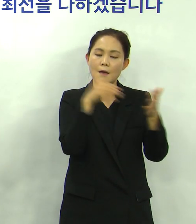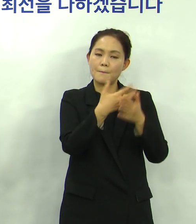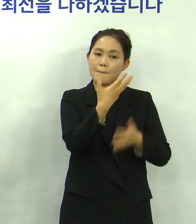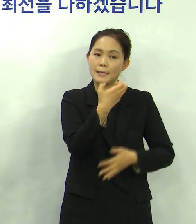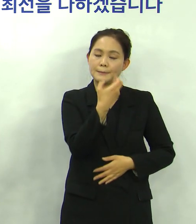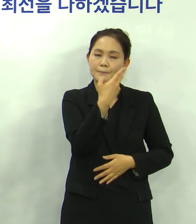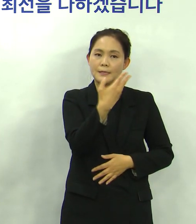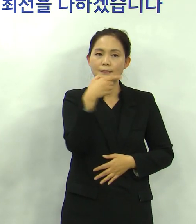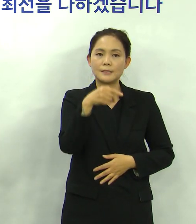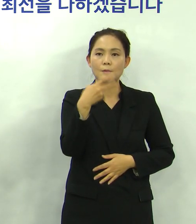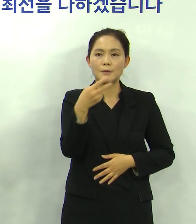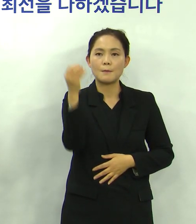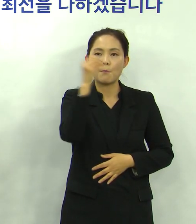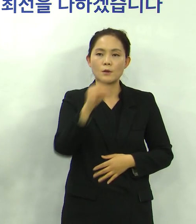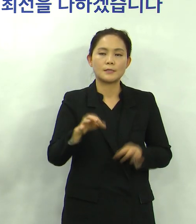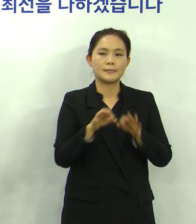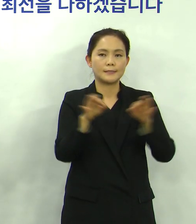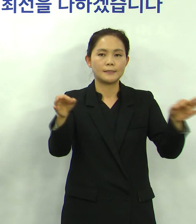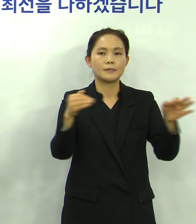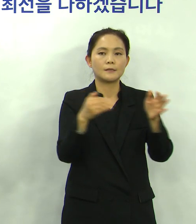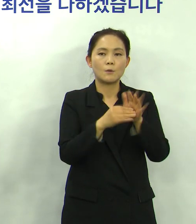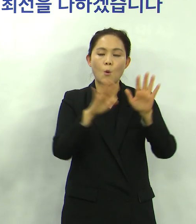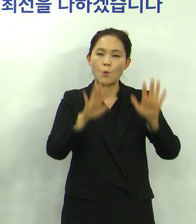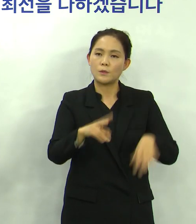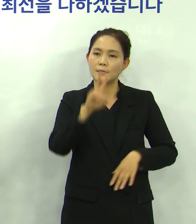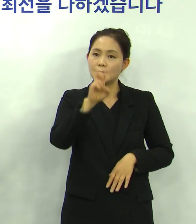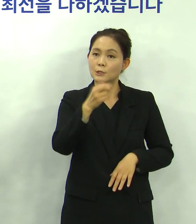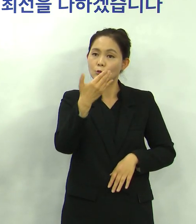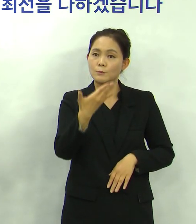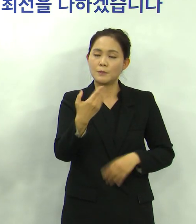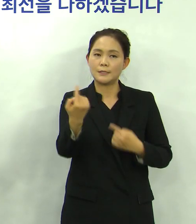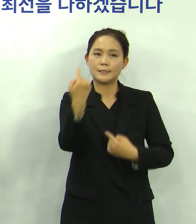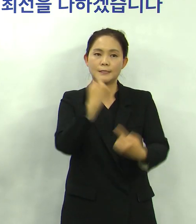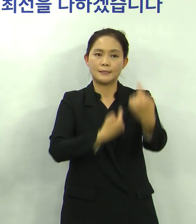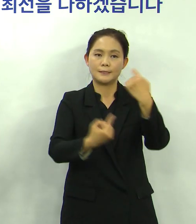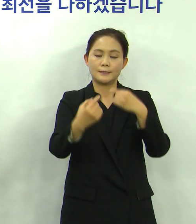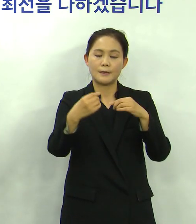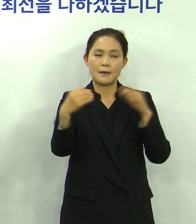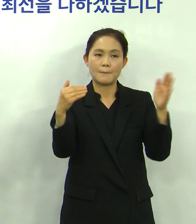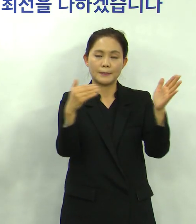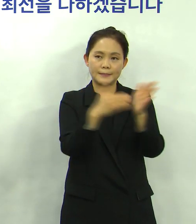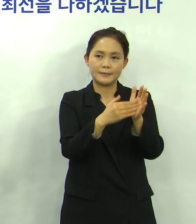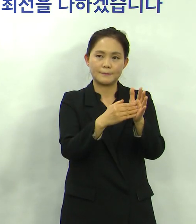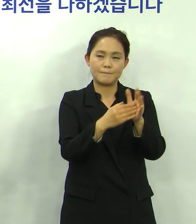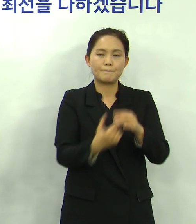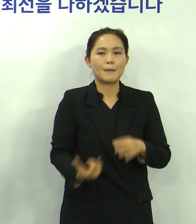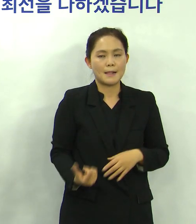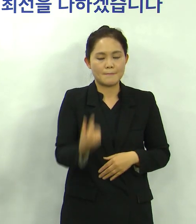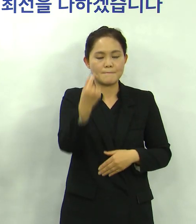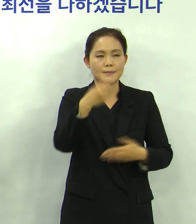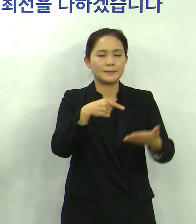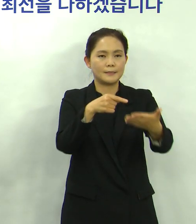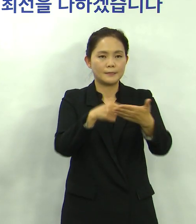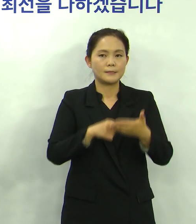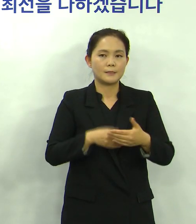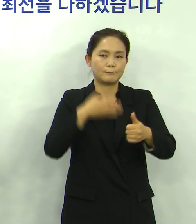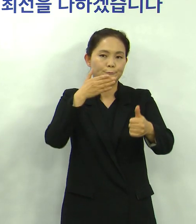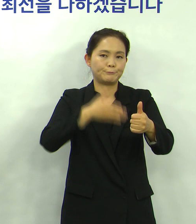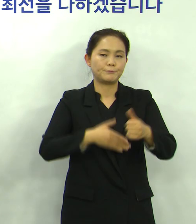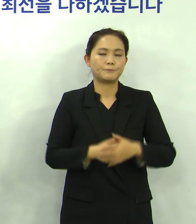.2%가 지급됐는데 오는 29일이면 신청이 마감되니 서둘러 주시기 바랍니다